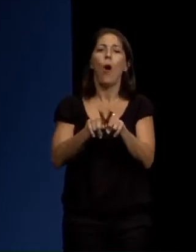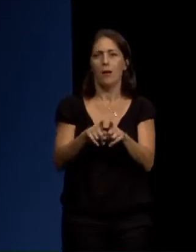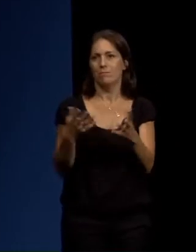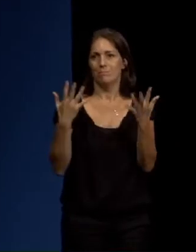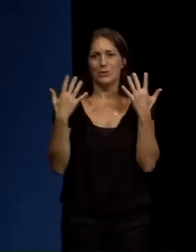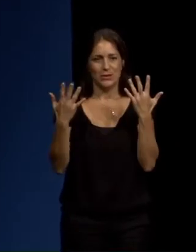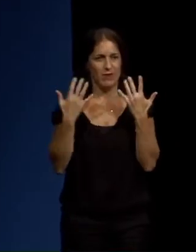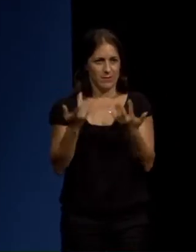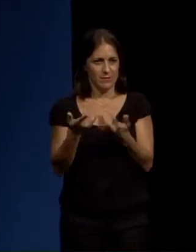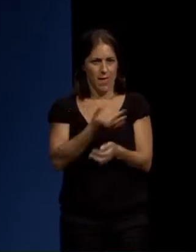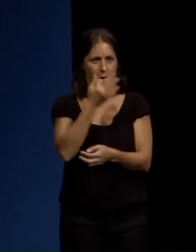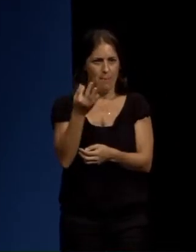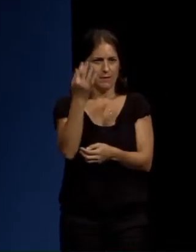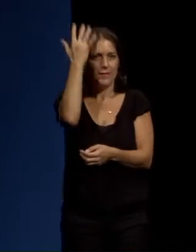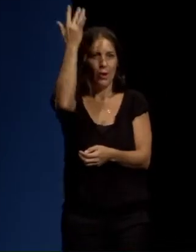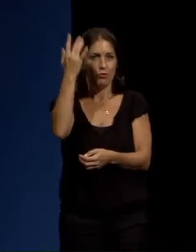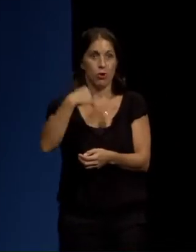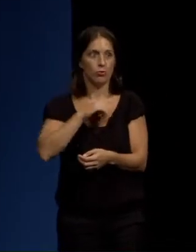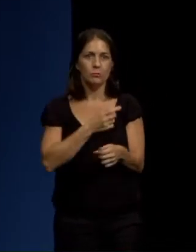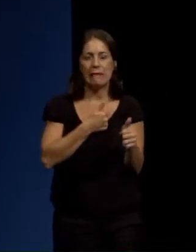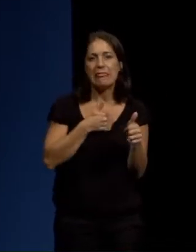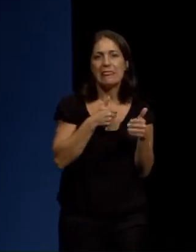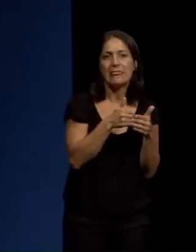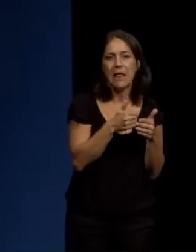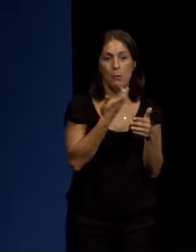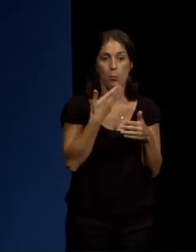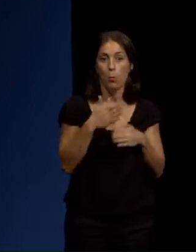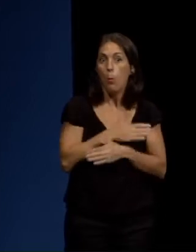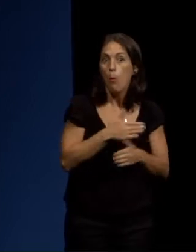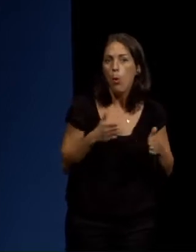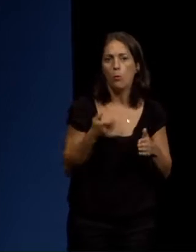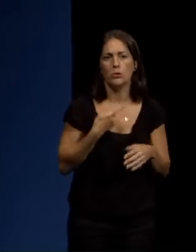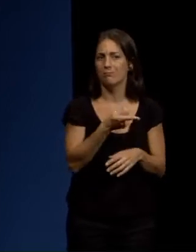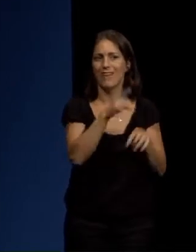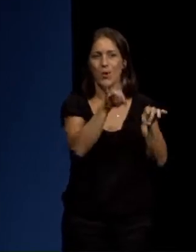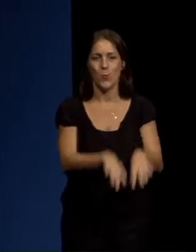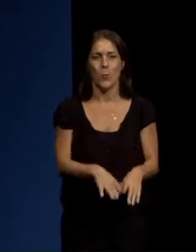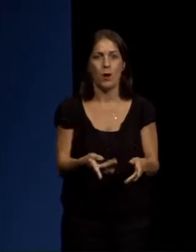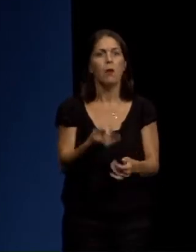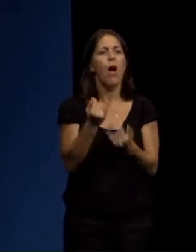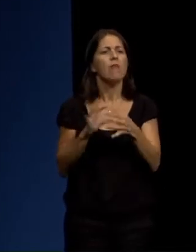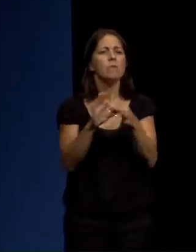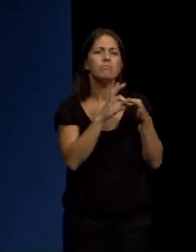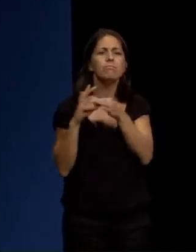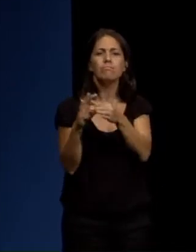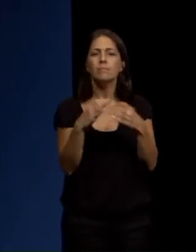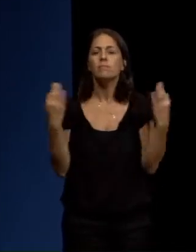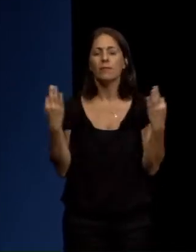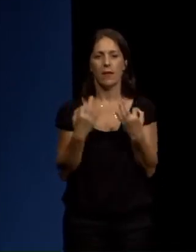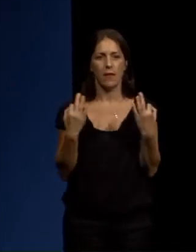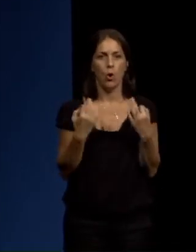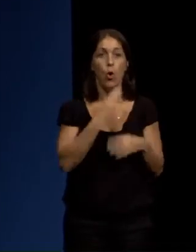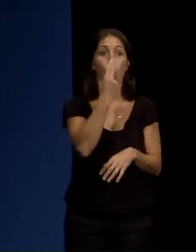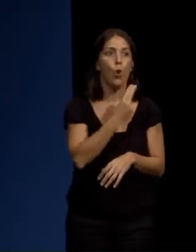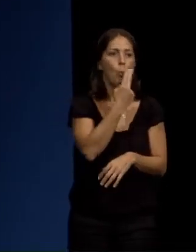que podemos aportar a xente que nos achegamos a ela por primeira vez. Pero que sí é certo que nos une a todos nós o